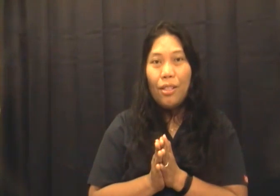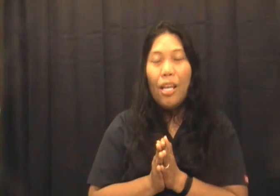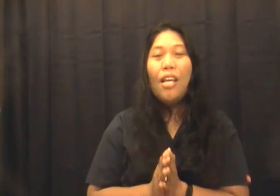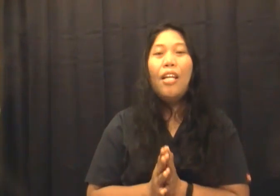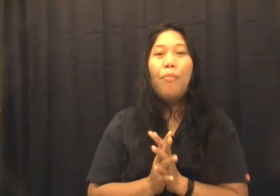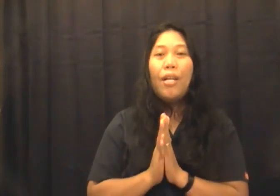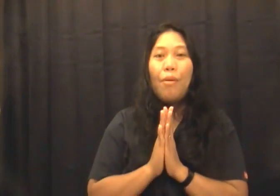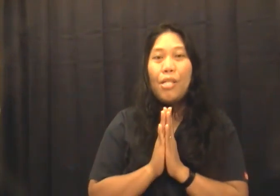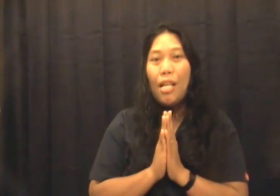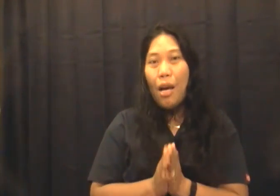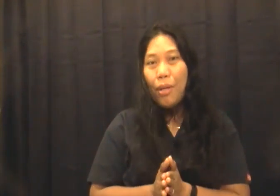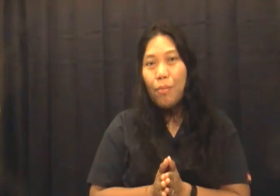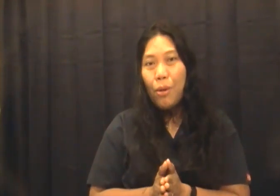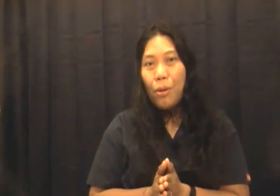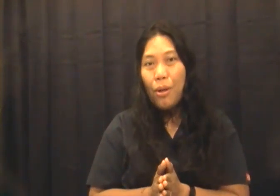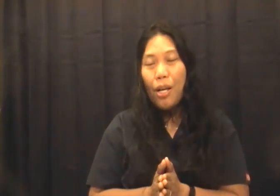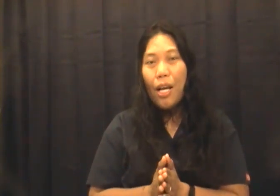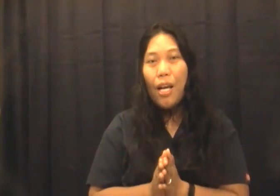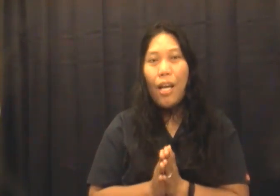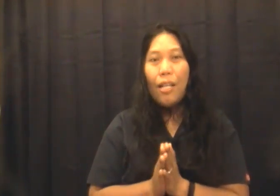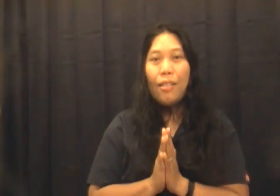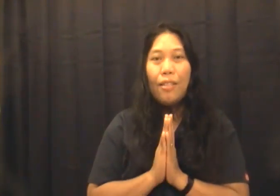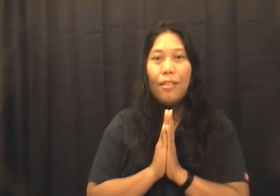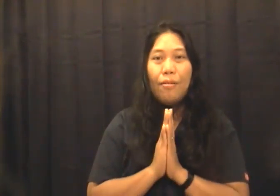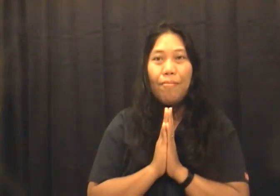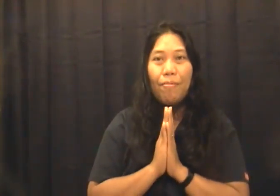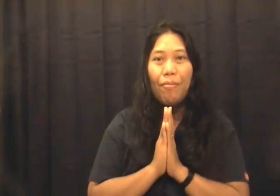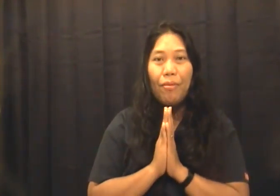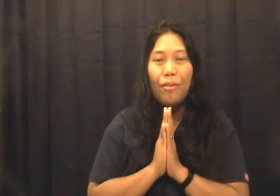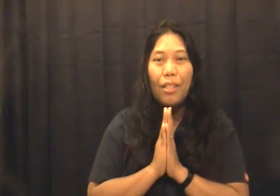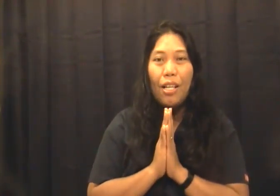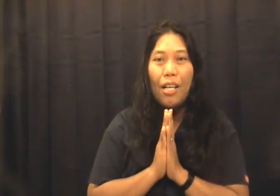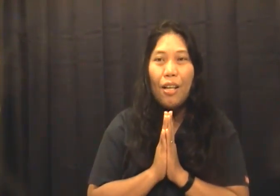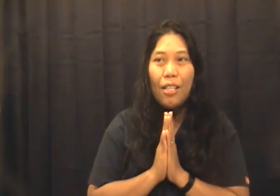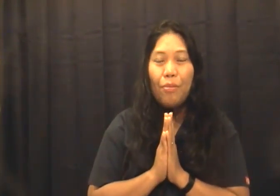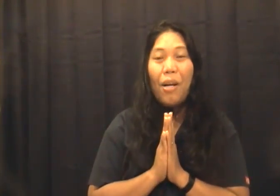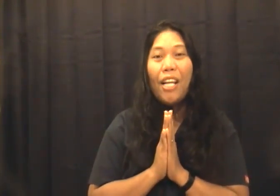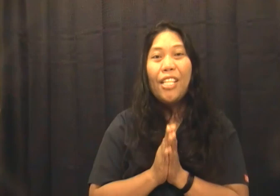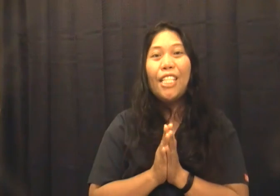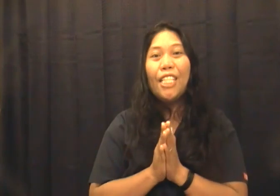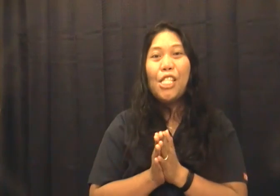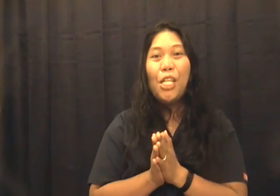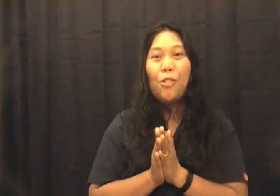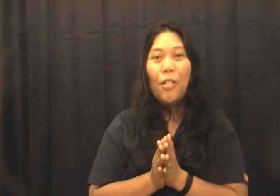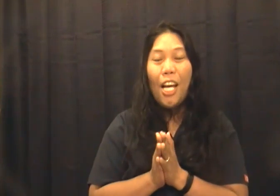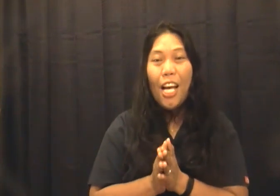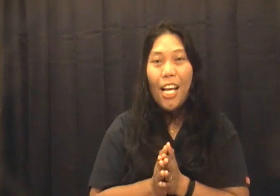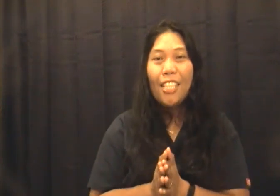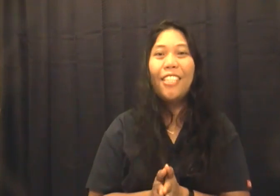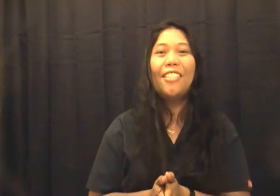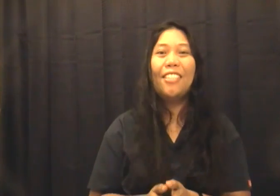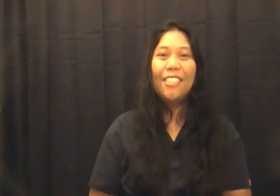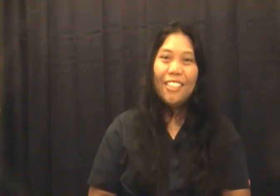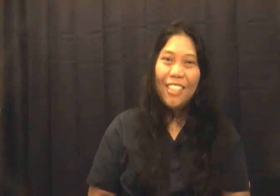maraming salamat po at magandang niti sa inyong lahat m